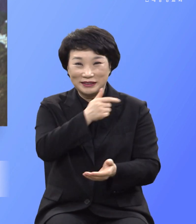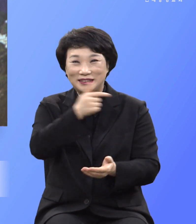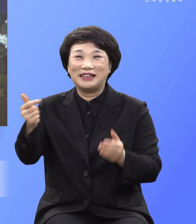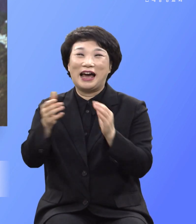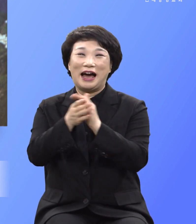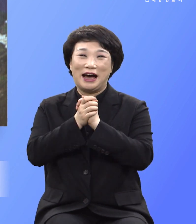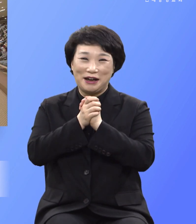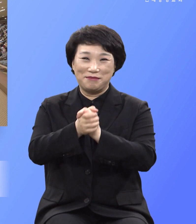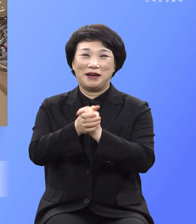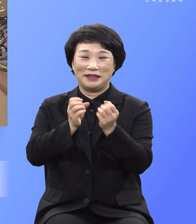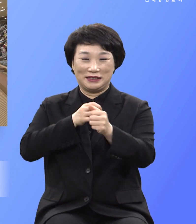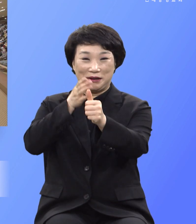아멘합시다